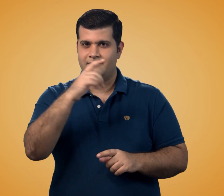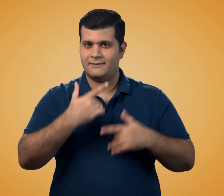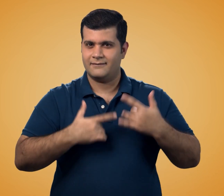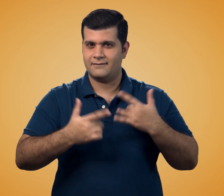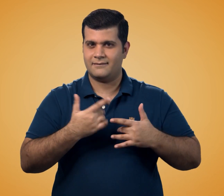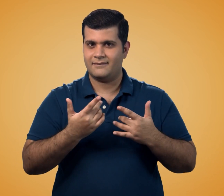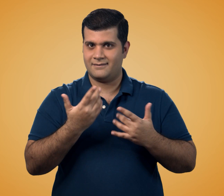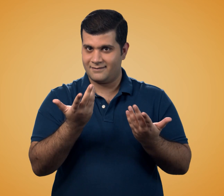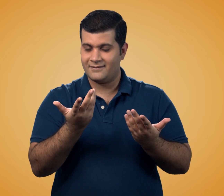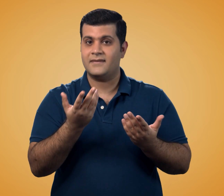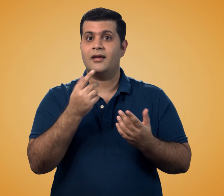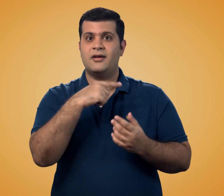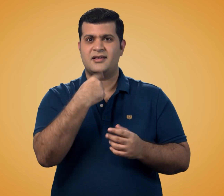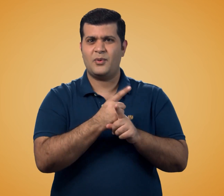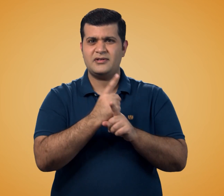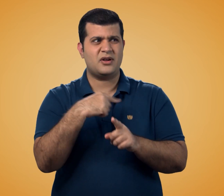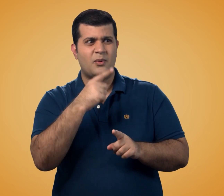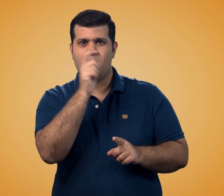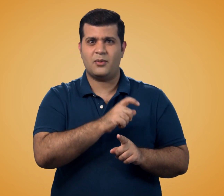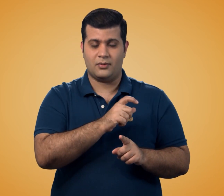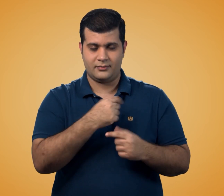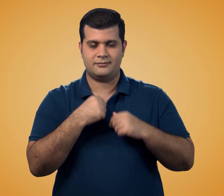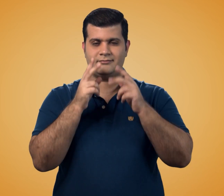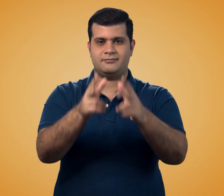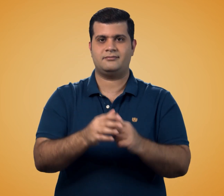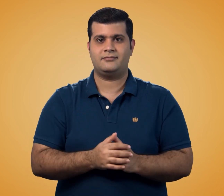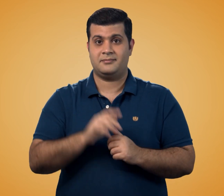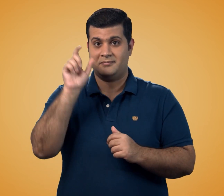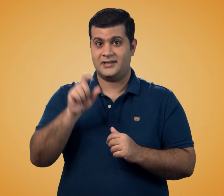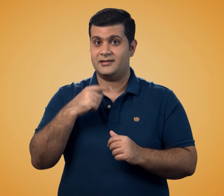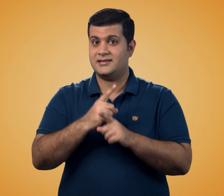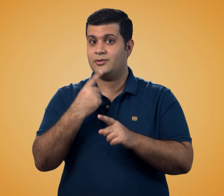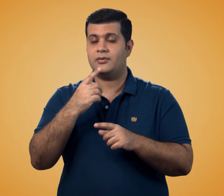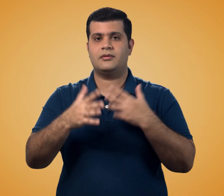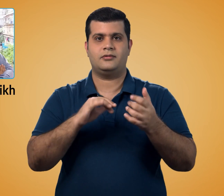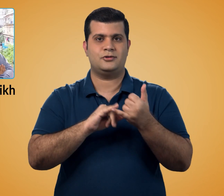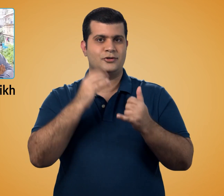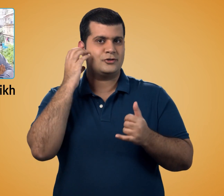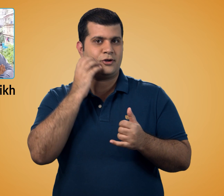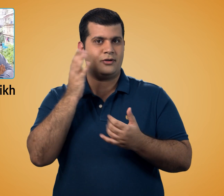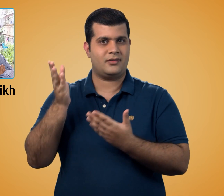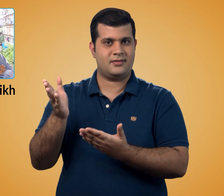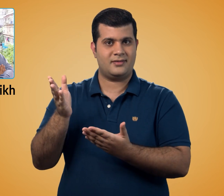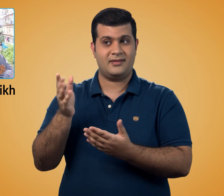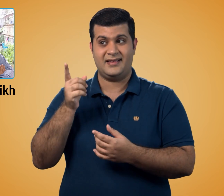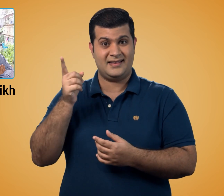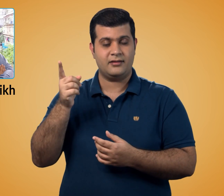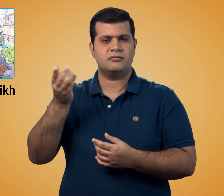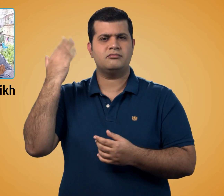एक्साइट है? शिक्षक के बारे में बताता हूँ शिक्षक का नाम सोहिल शेक है उनकी जीवन के